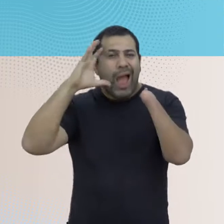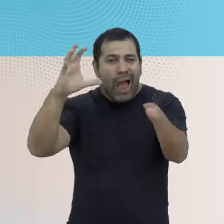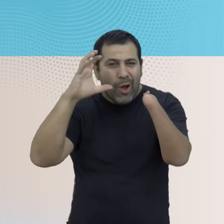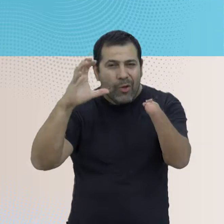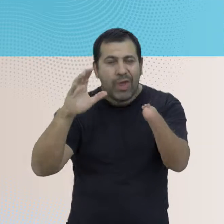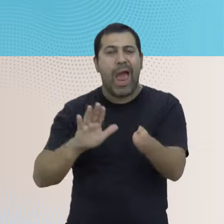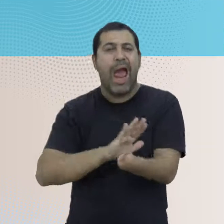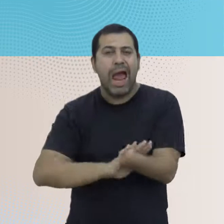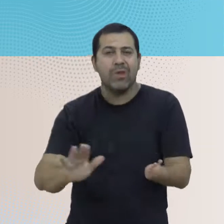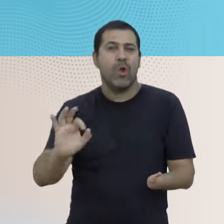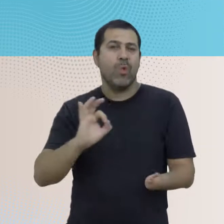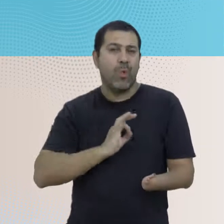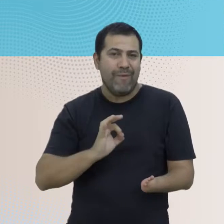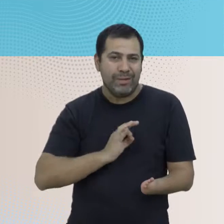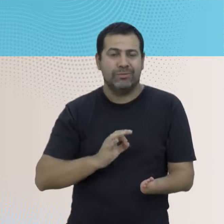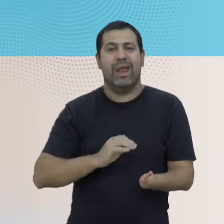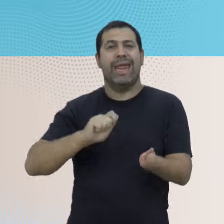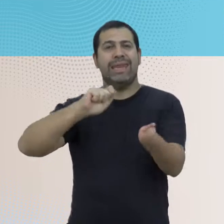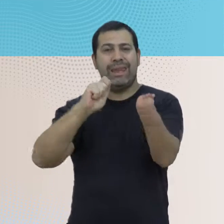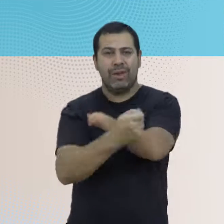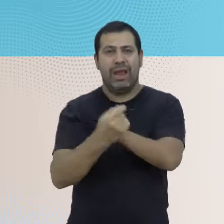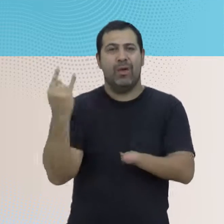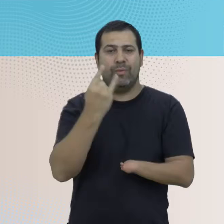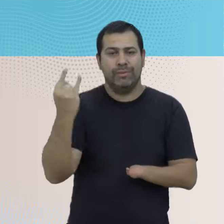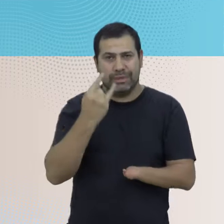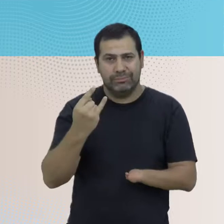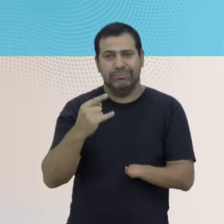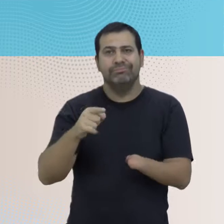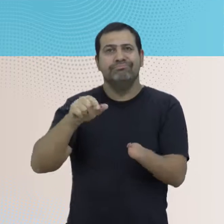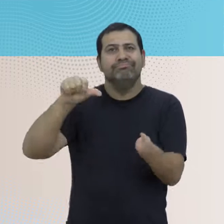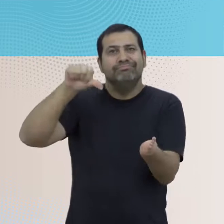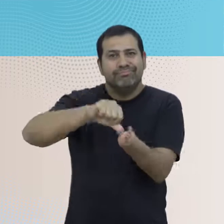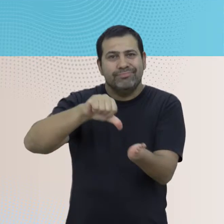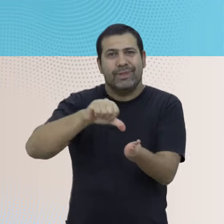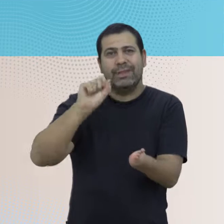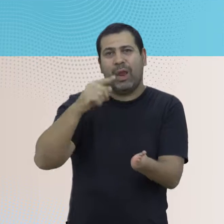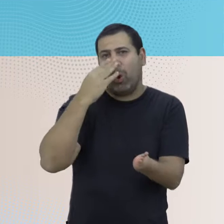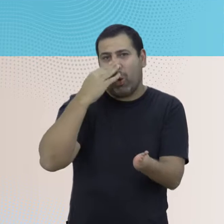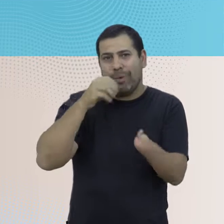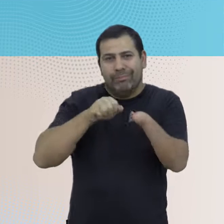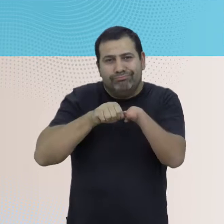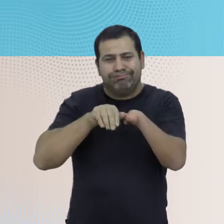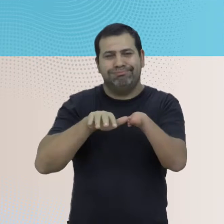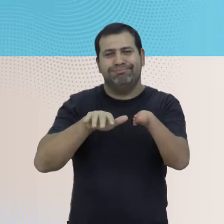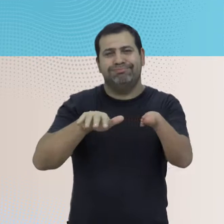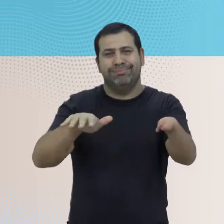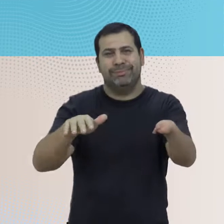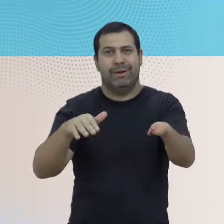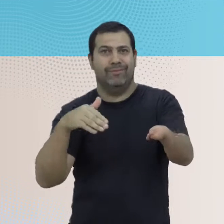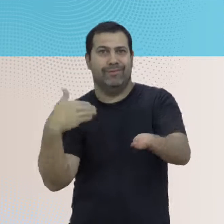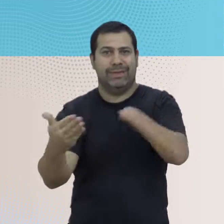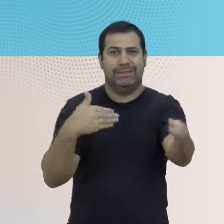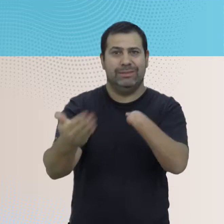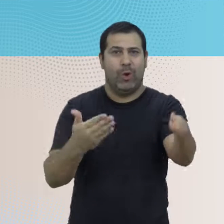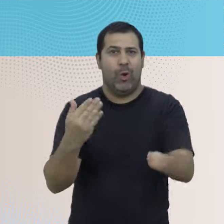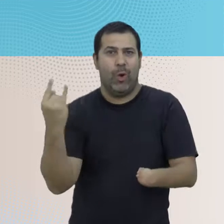Al conmemorarse un nuevo año de la Reforma Universitaria, que se propagara desde Córdoba al